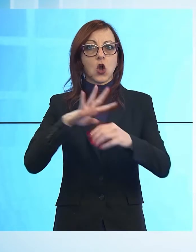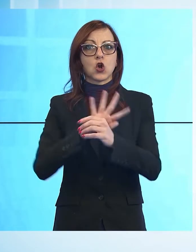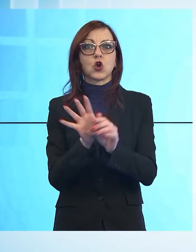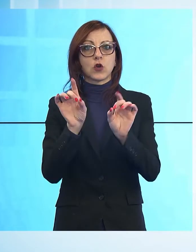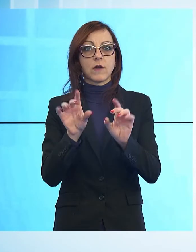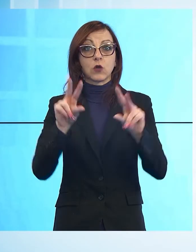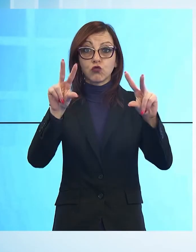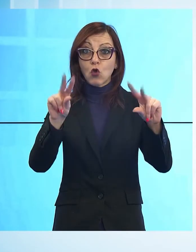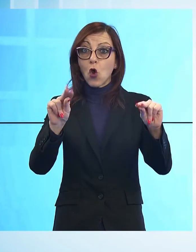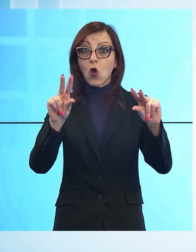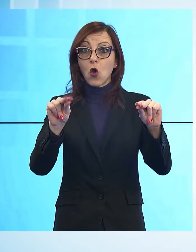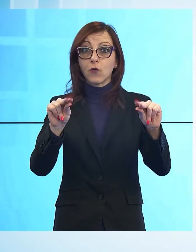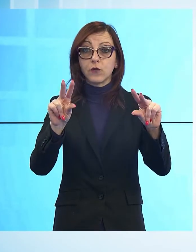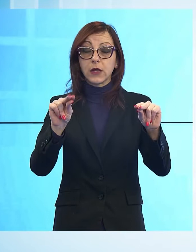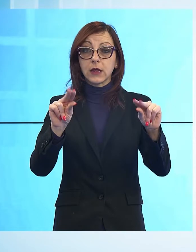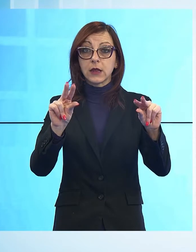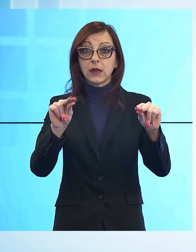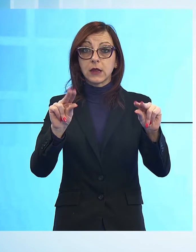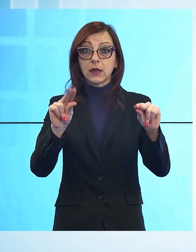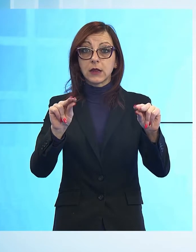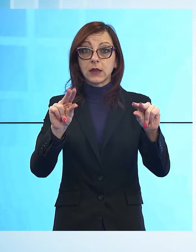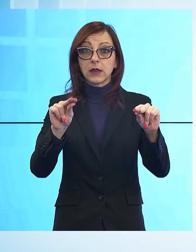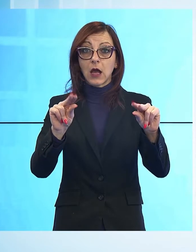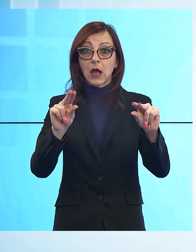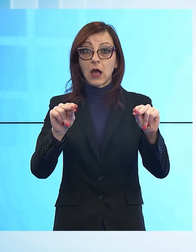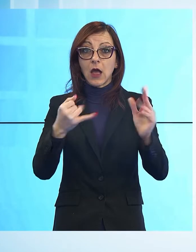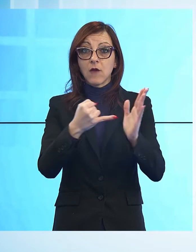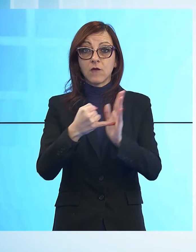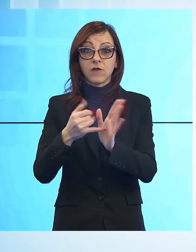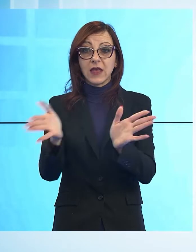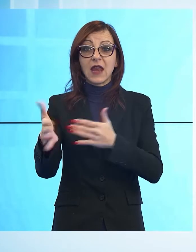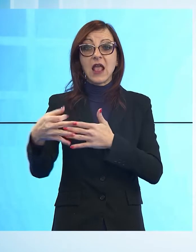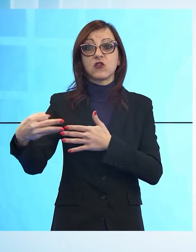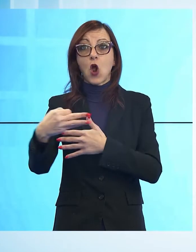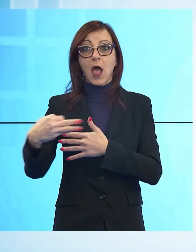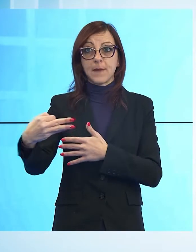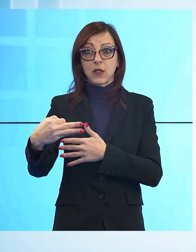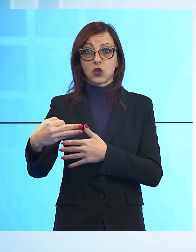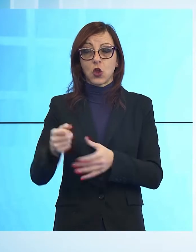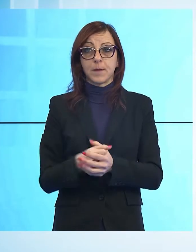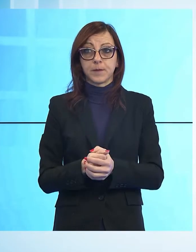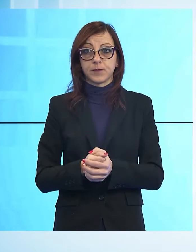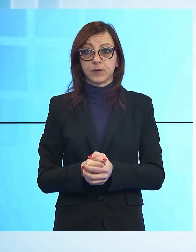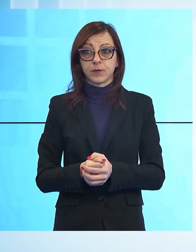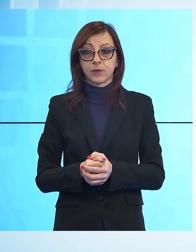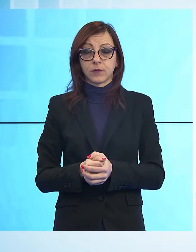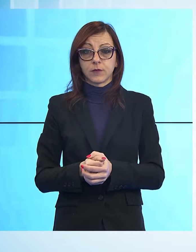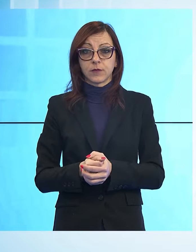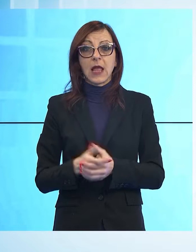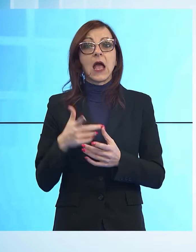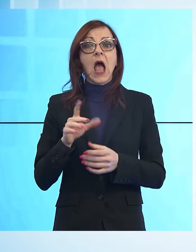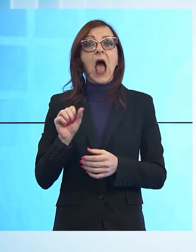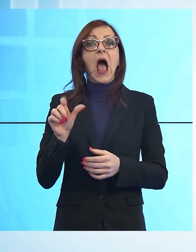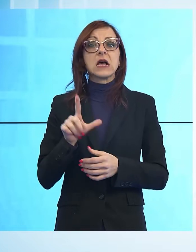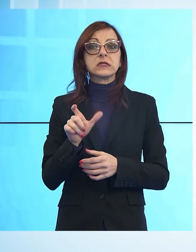novità sulle modalità della fine dell'isolamento, se non ci sono tempestive comunicazioni da parte dell